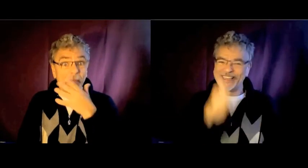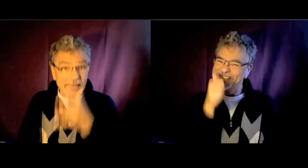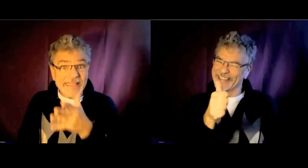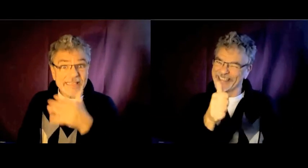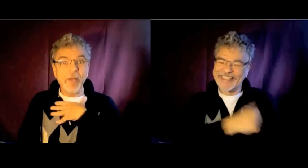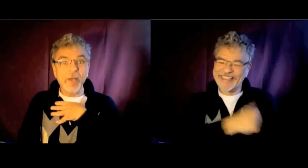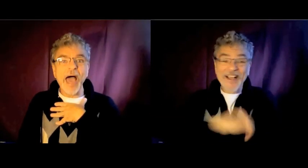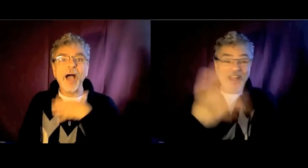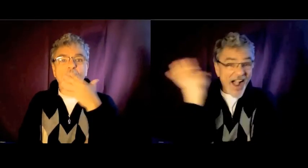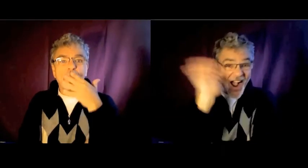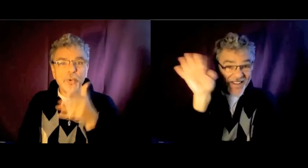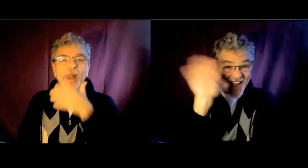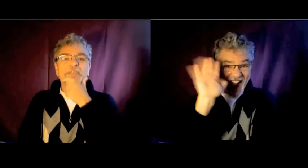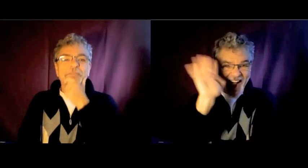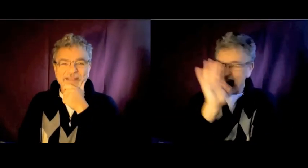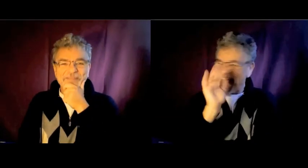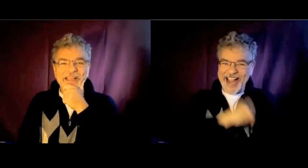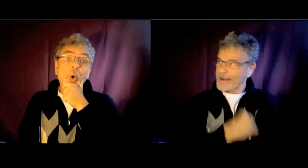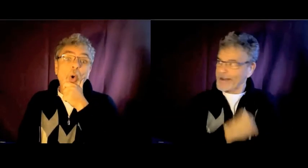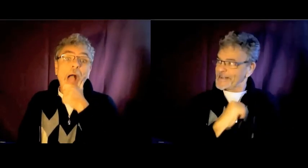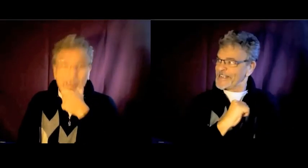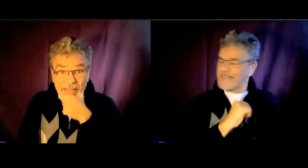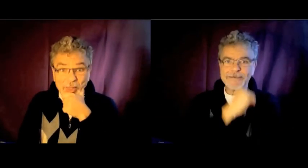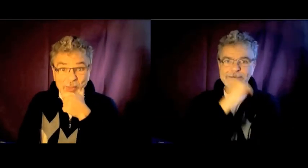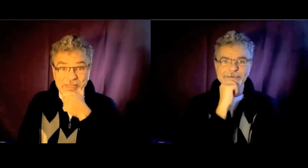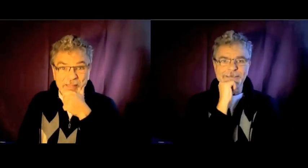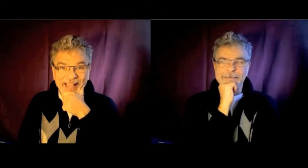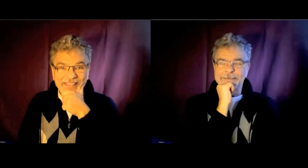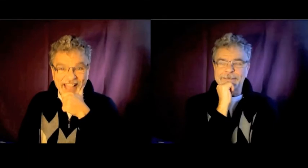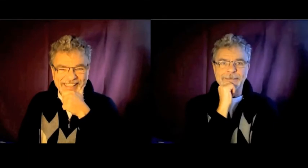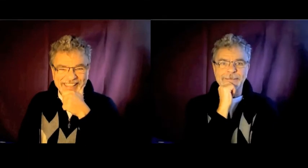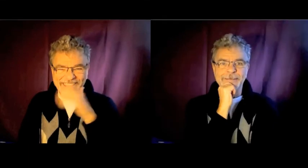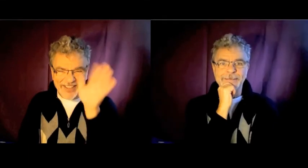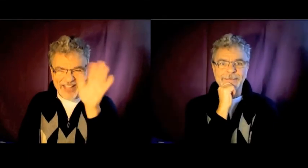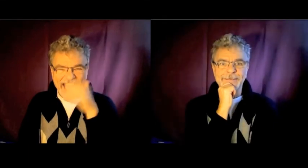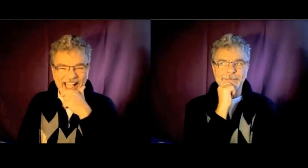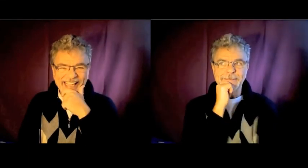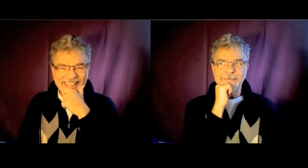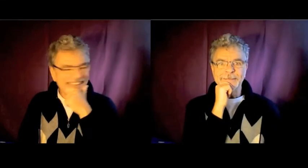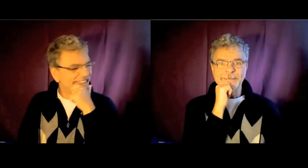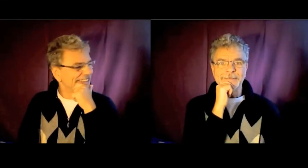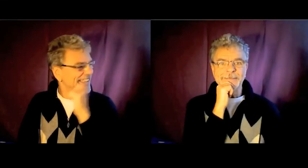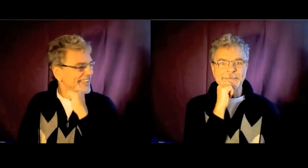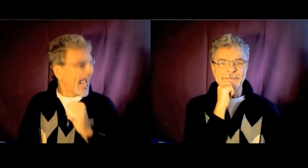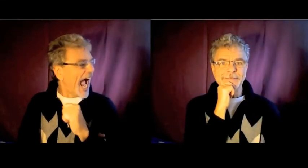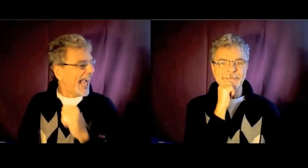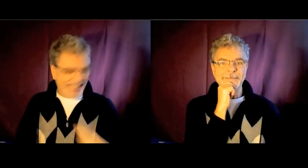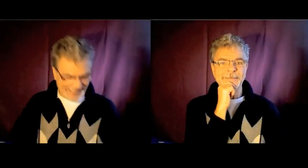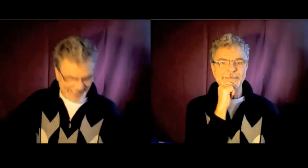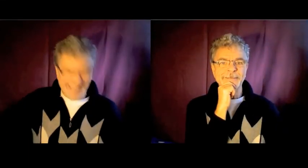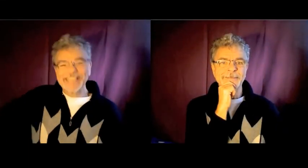précisément là pour l'animer. Donc, à bientôt, n'est-ce pas ? Hein ? Au revoir ! TAP !